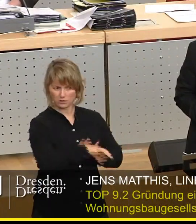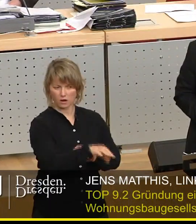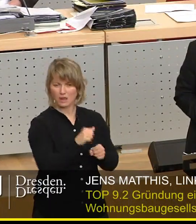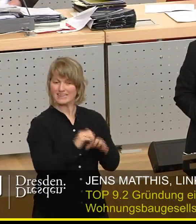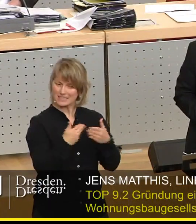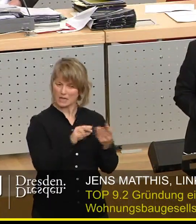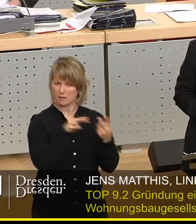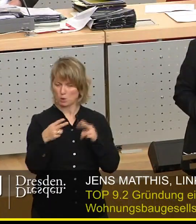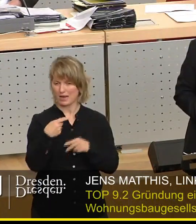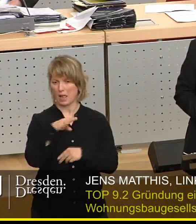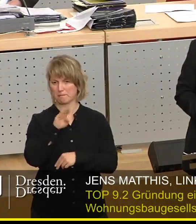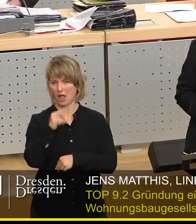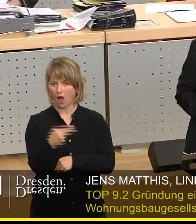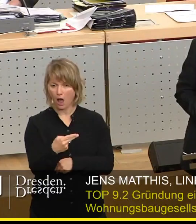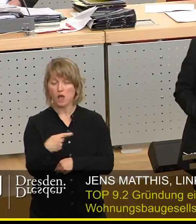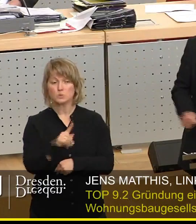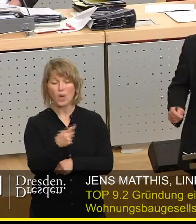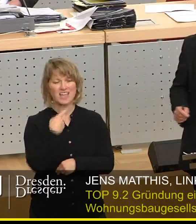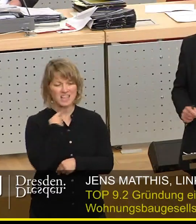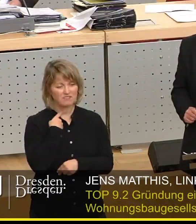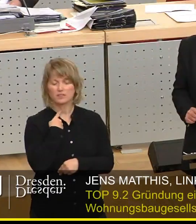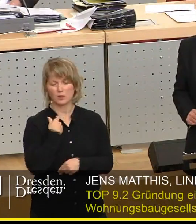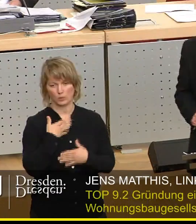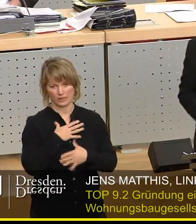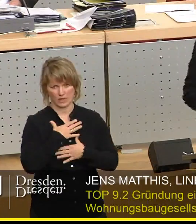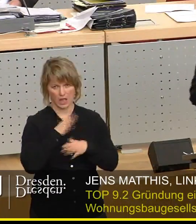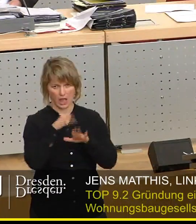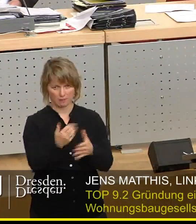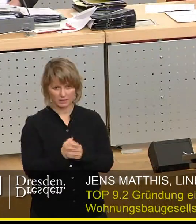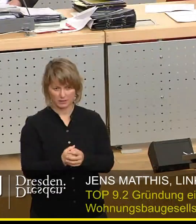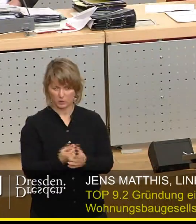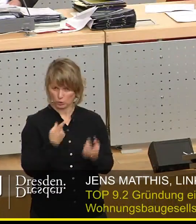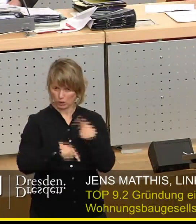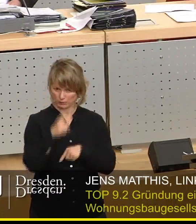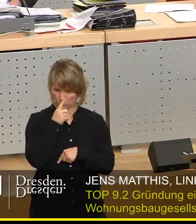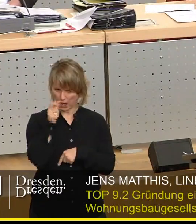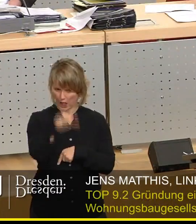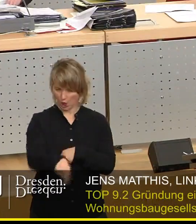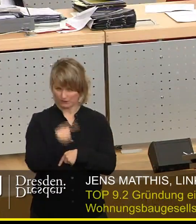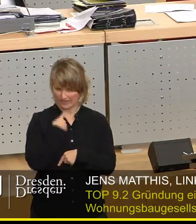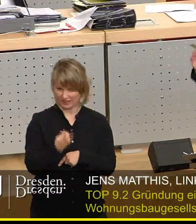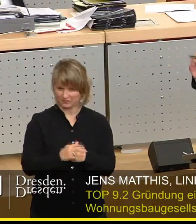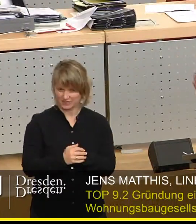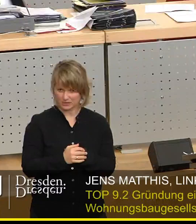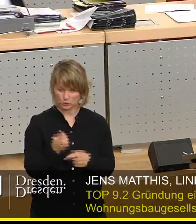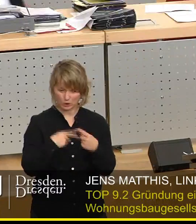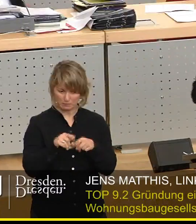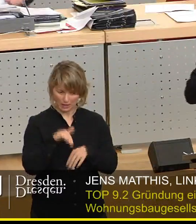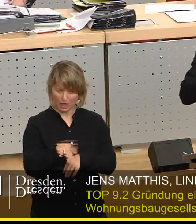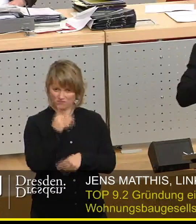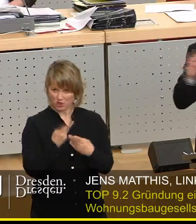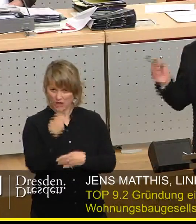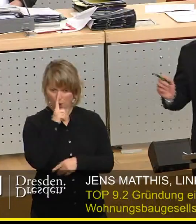GmbH. Wir wollen die giftige Suppe verdünnen. Ich würde es umgedreht sagen, Sie wollen da was vergiften. Ich glaube, Sie würden heute auch am Eigenbetrieb